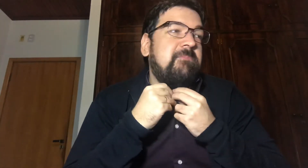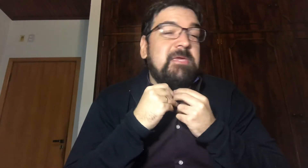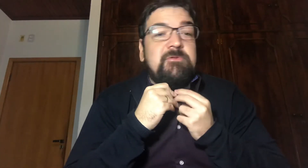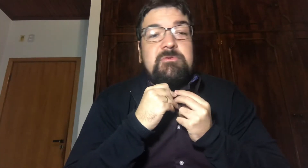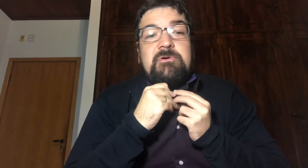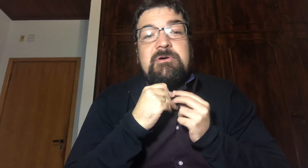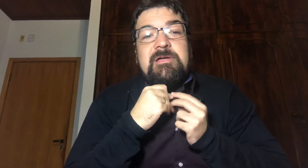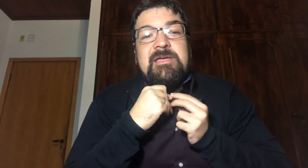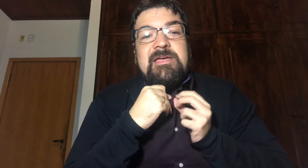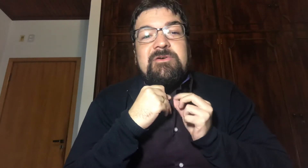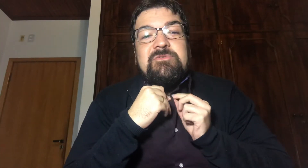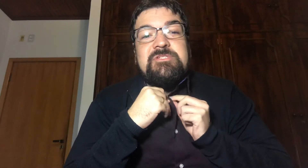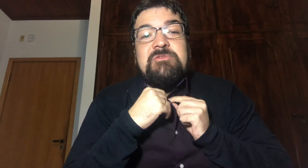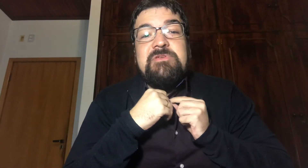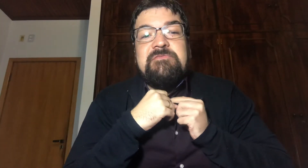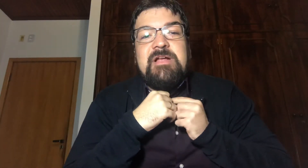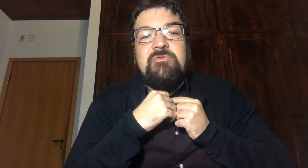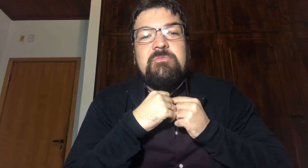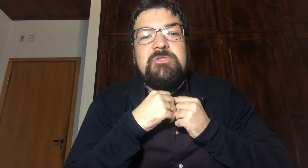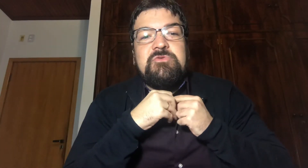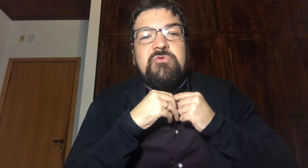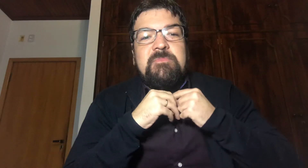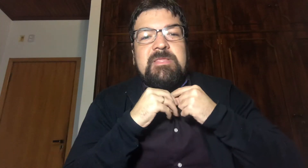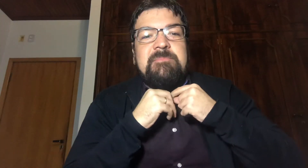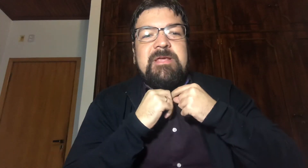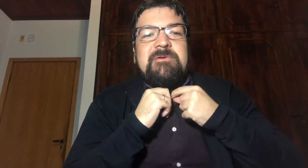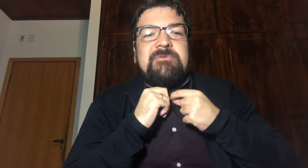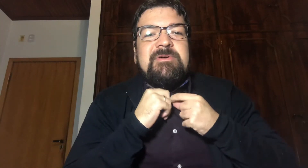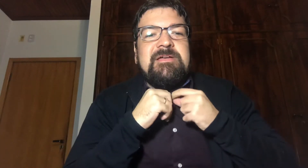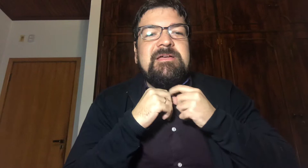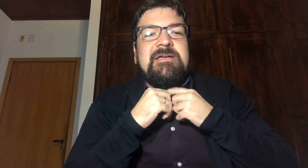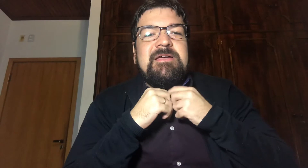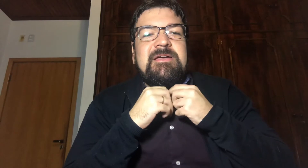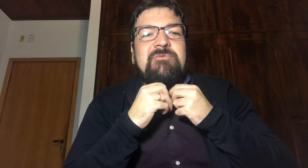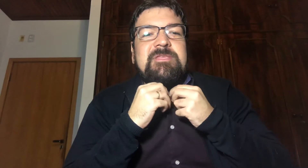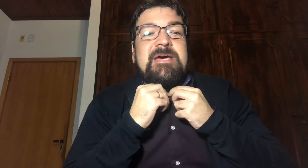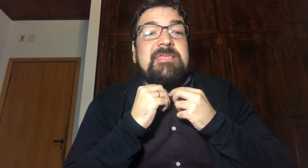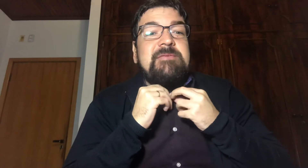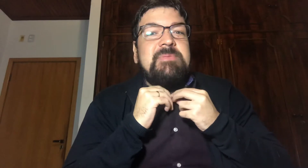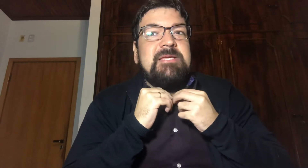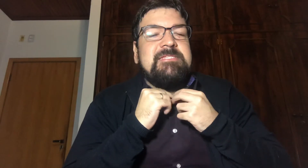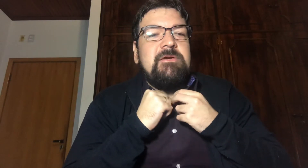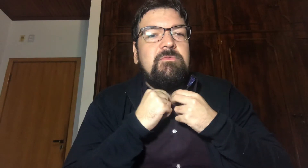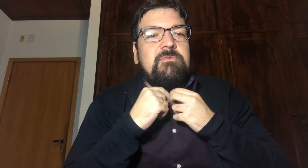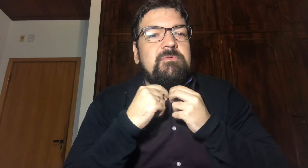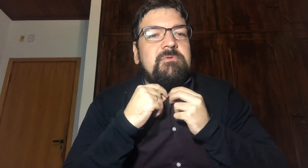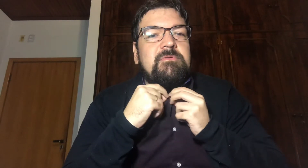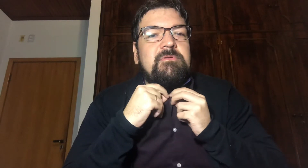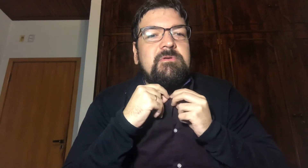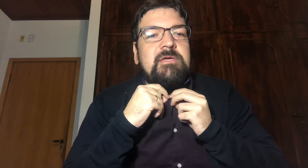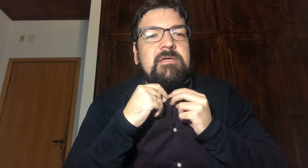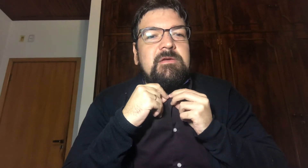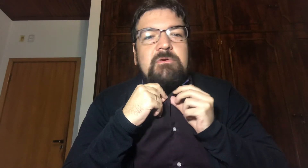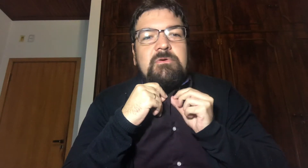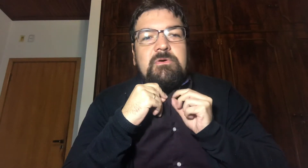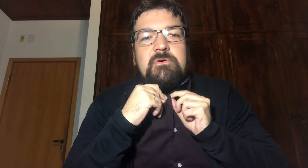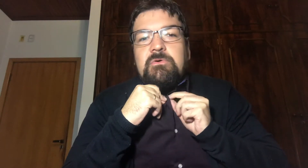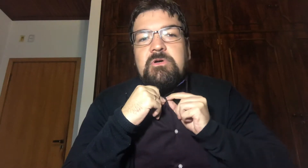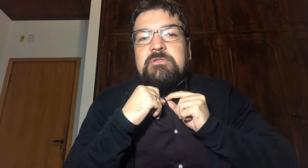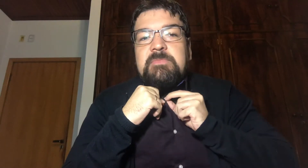o peito Estou usando o inverno como desculpa para não cuidar da depilação Eu gosto de